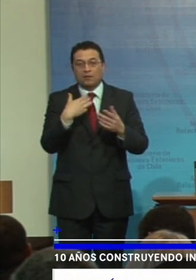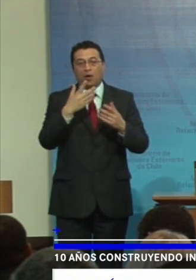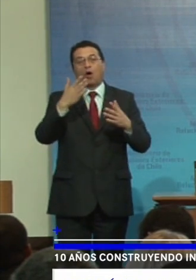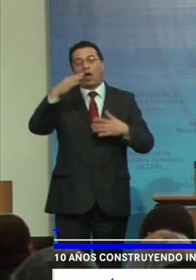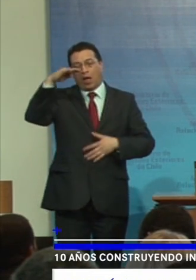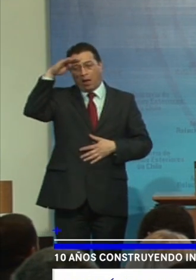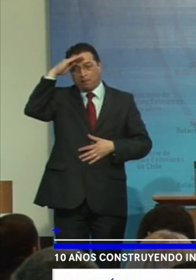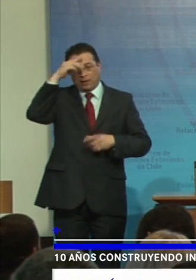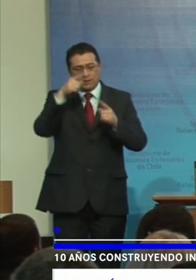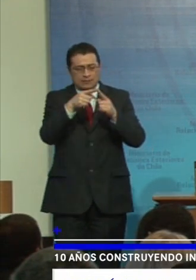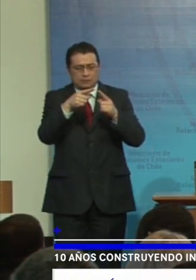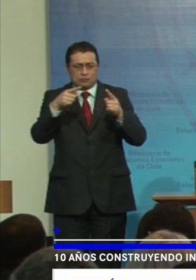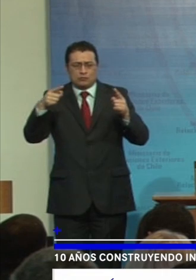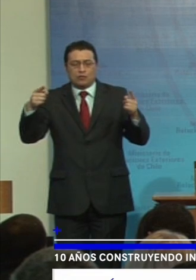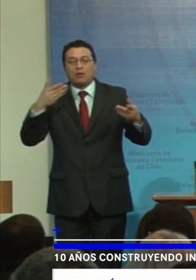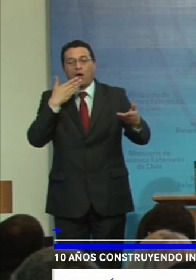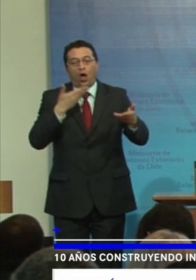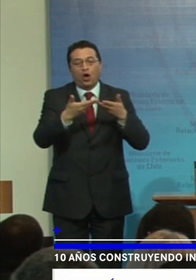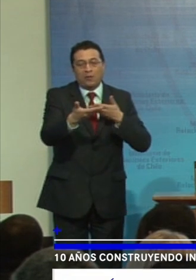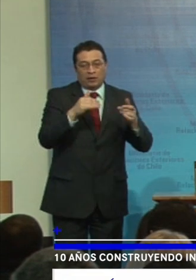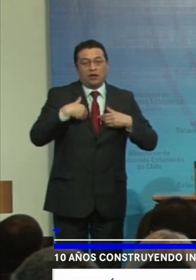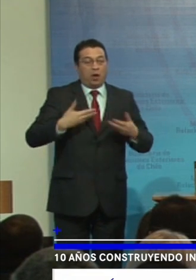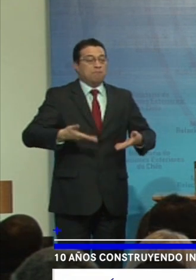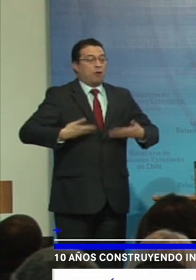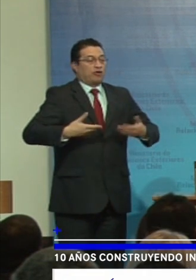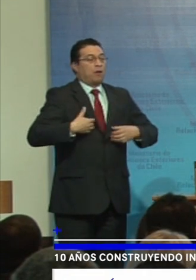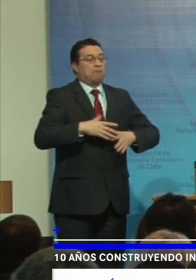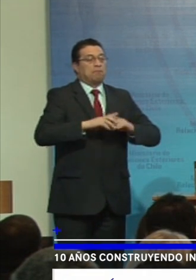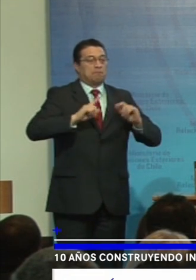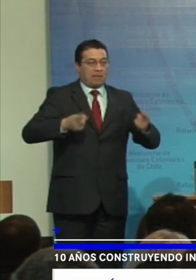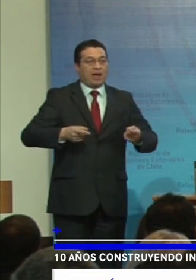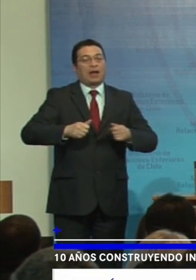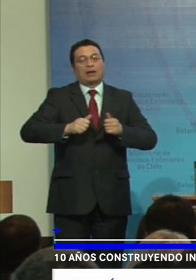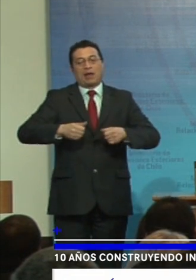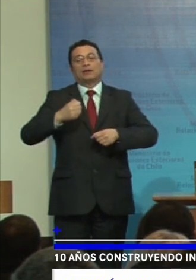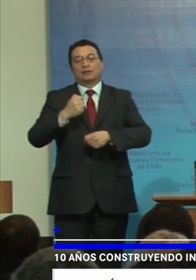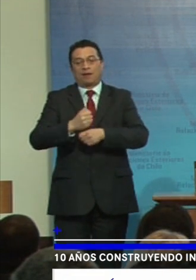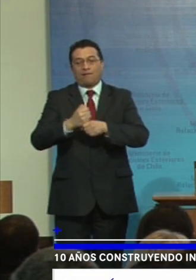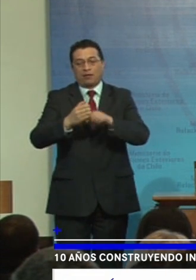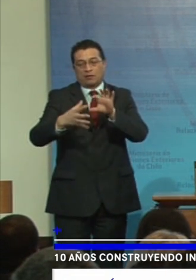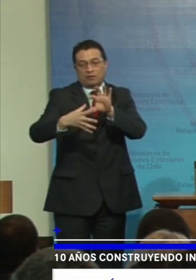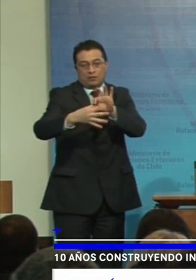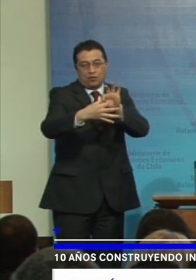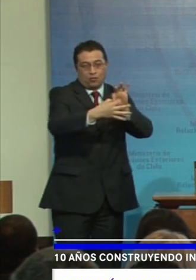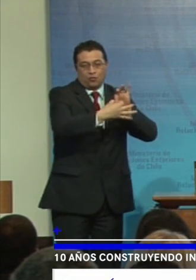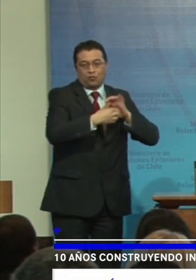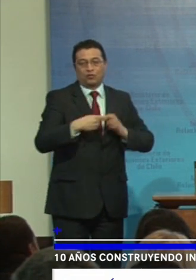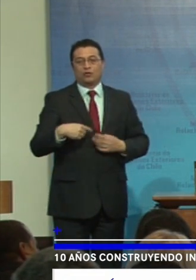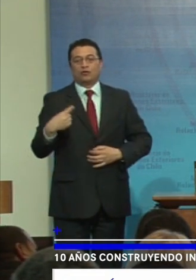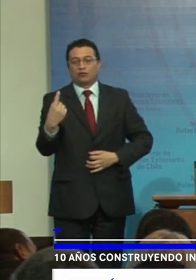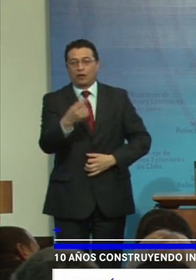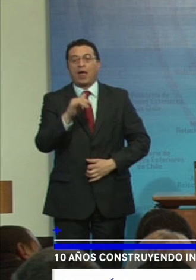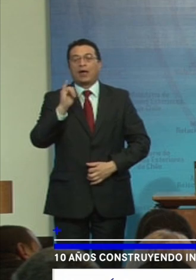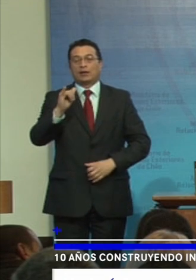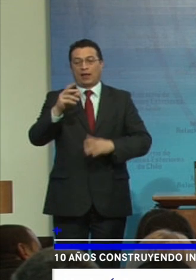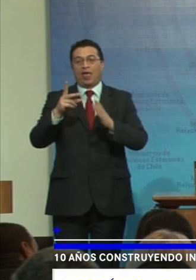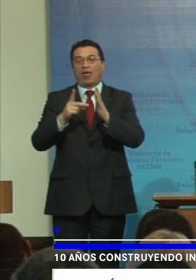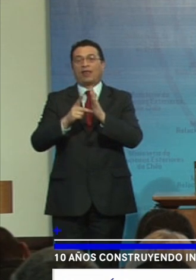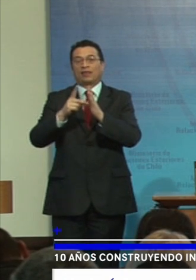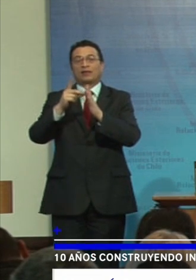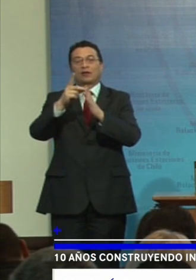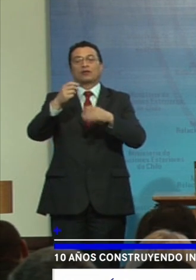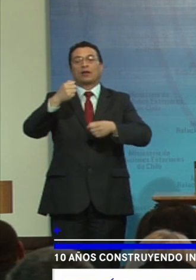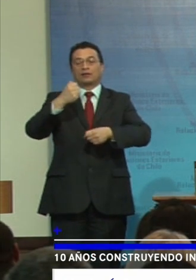experiencia y por motivarnos a seguir trabajando más comunadamente y desarrollando